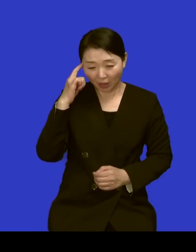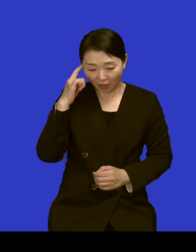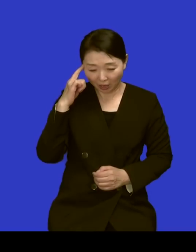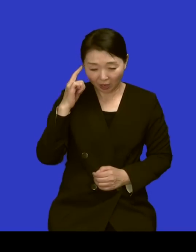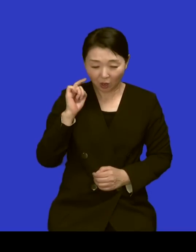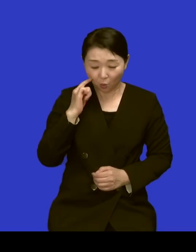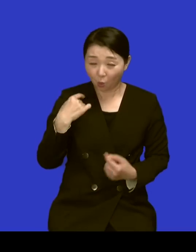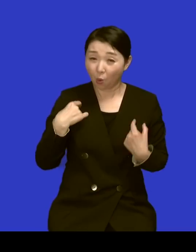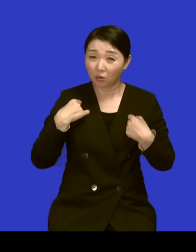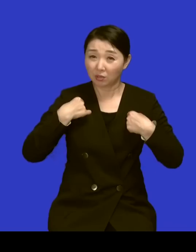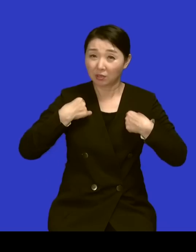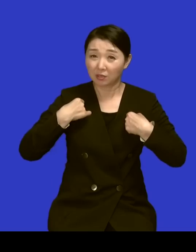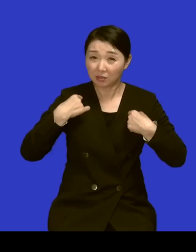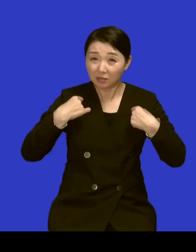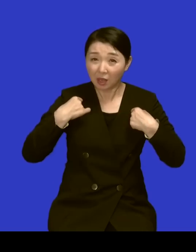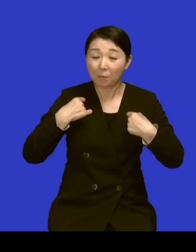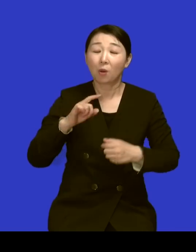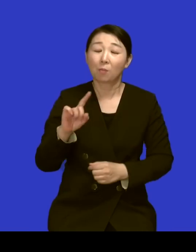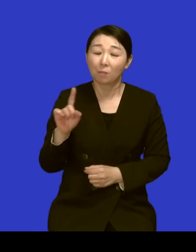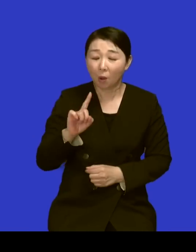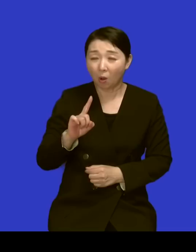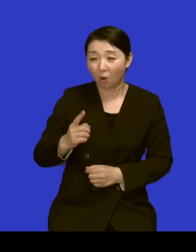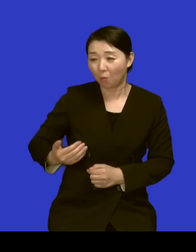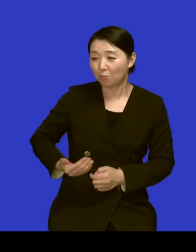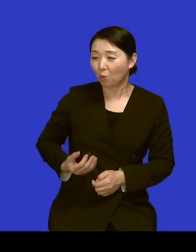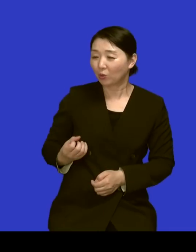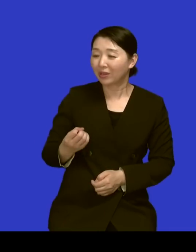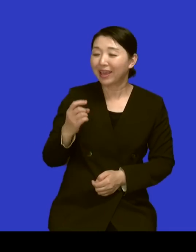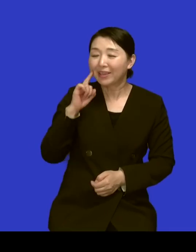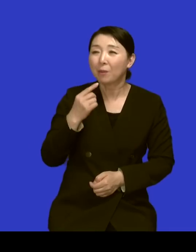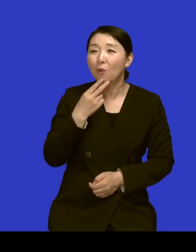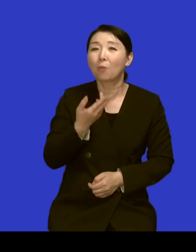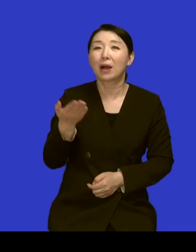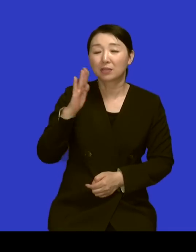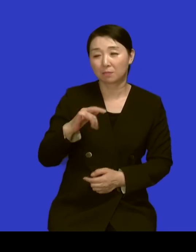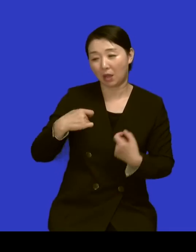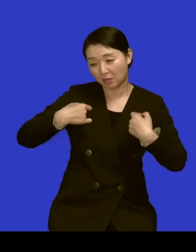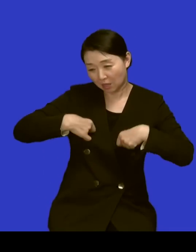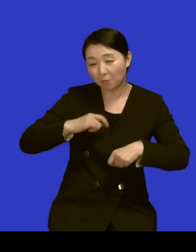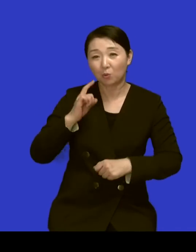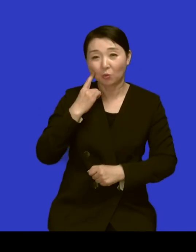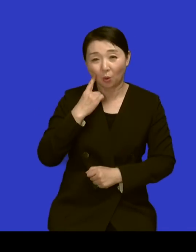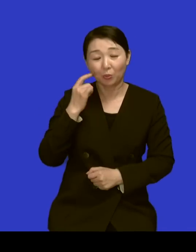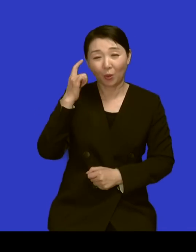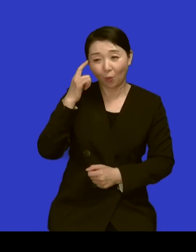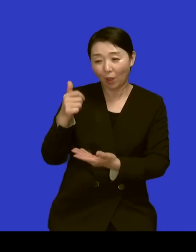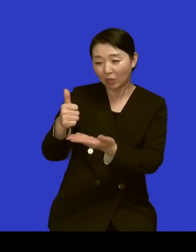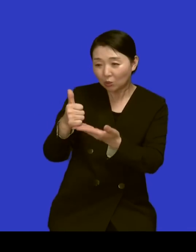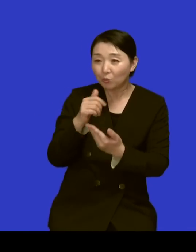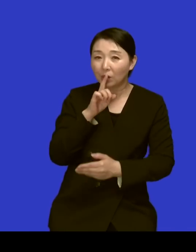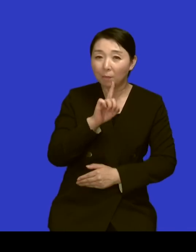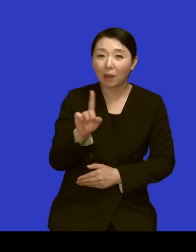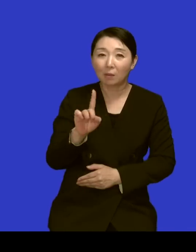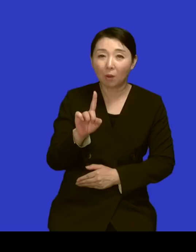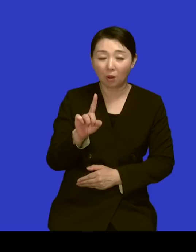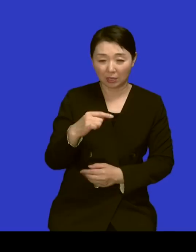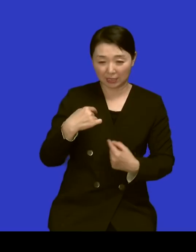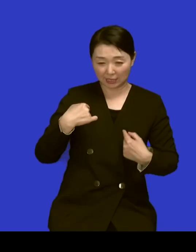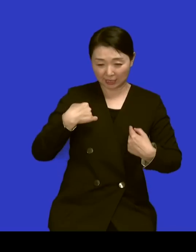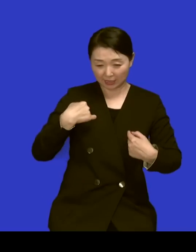다 예쁘잖아요 그래서 아까 말씀드린 게 손님들이 이광이 옷을 입으면 격이 생겨 품위가